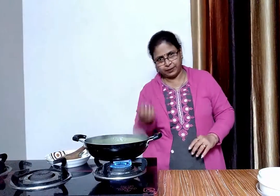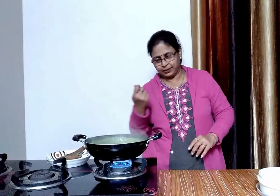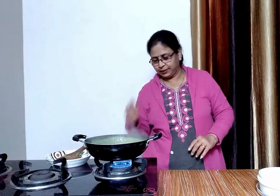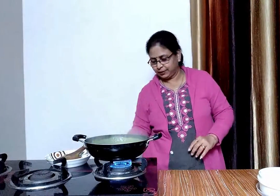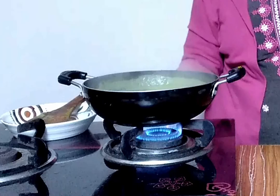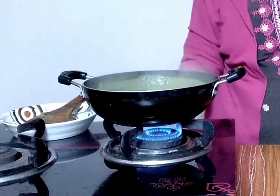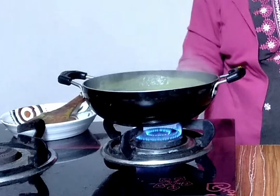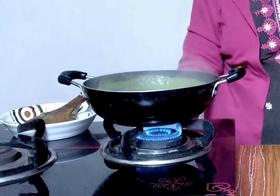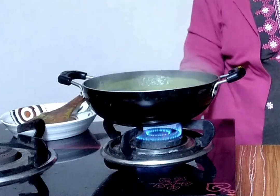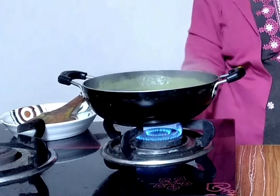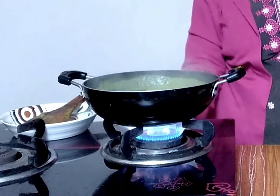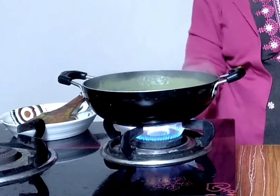बाल में निकाल लेंगे